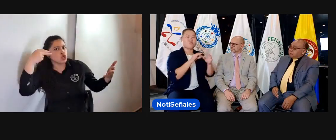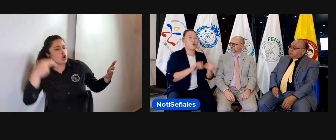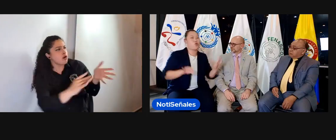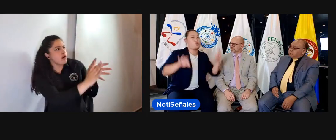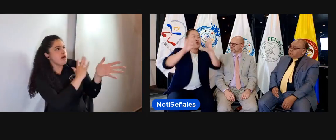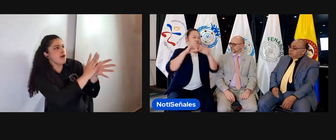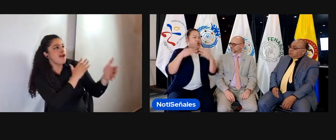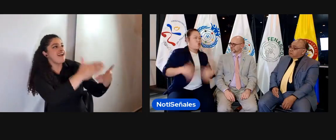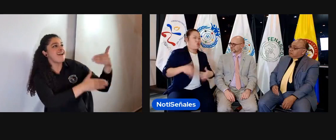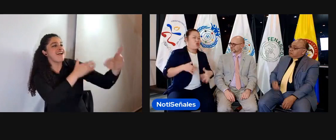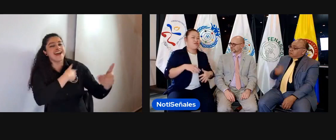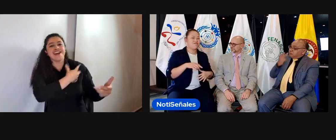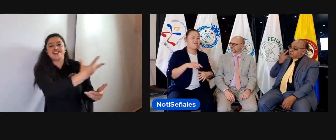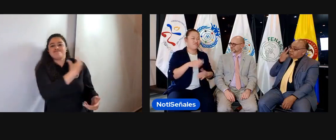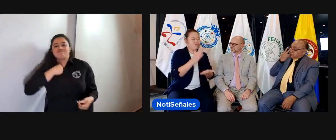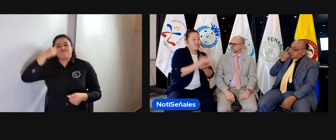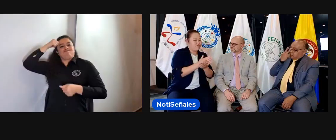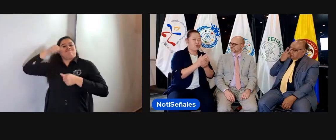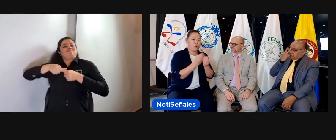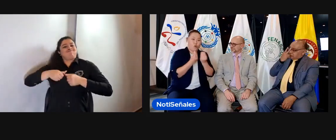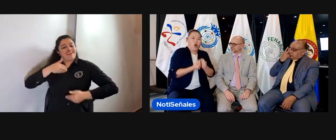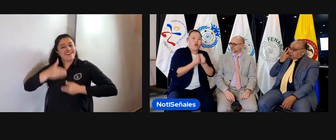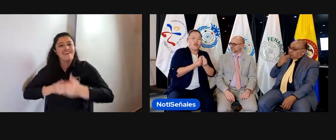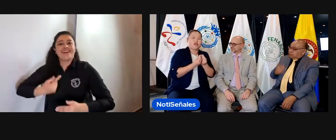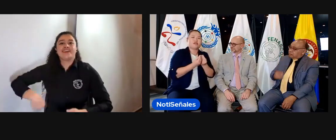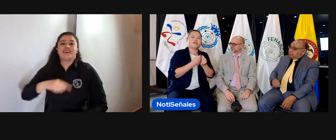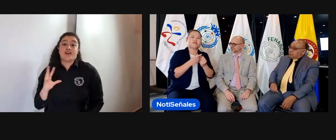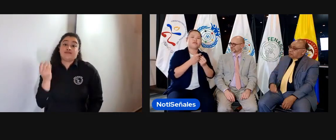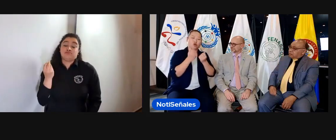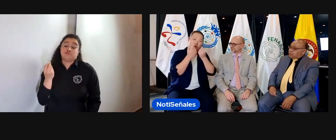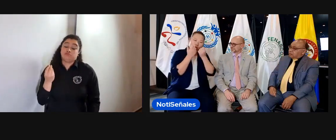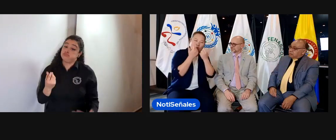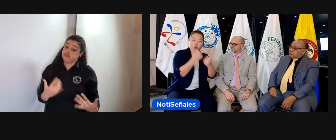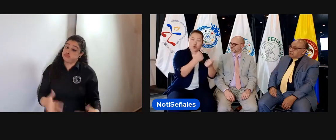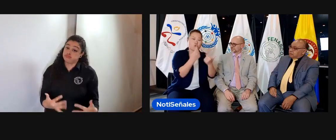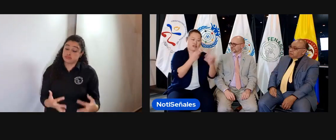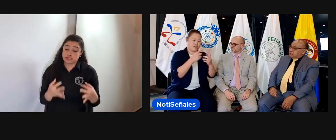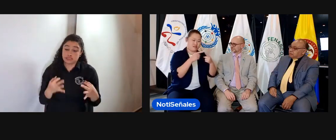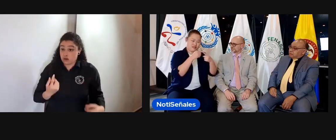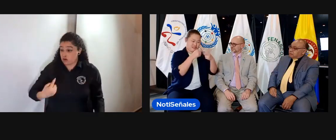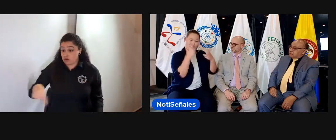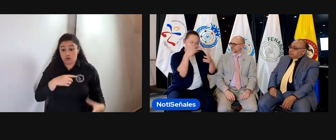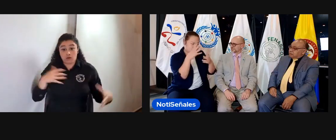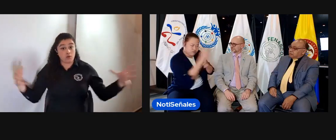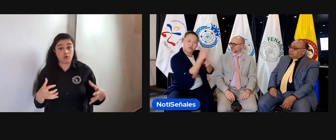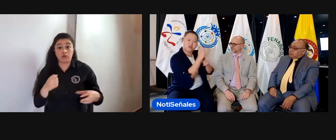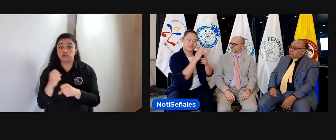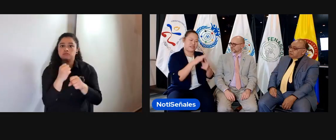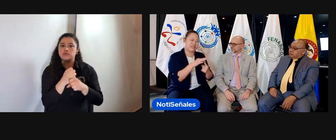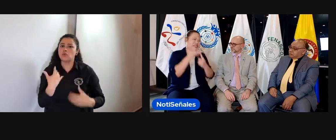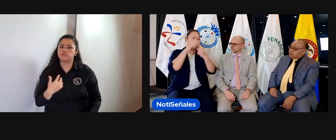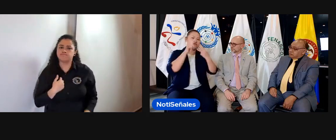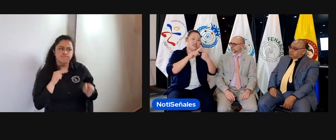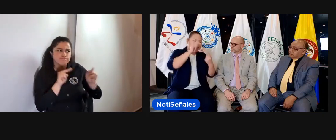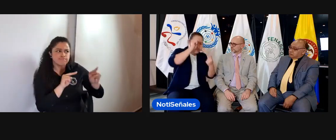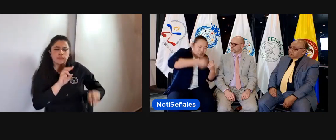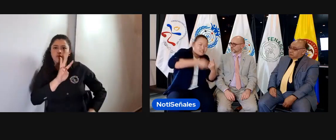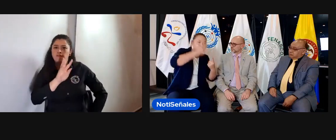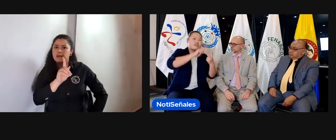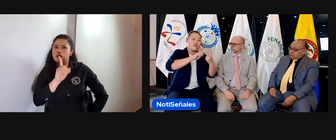anteriores, en el año 2000, la década anterior, es muy importante que nosotros nos mantengamos unidos y que veamos